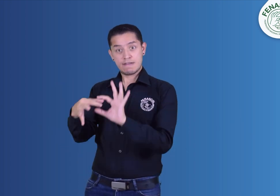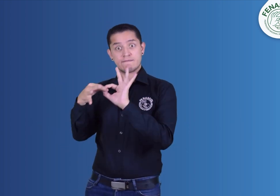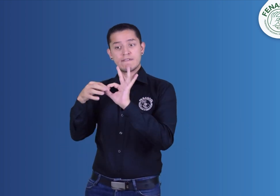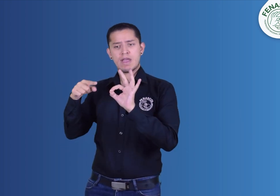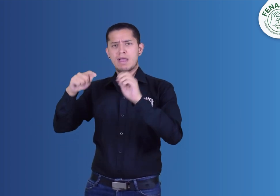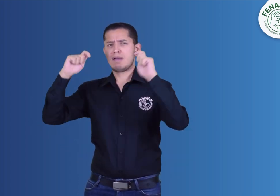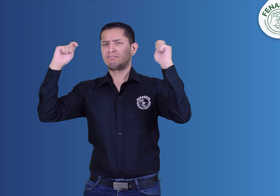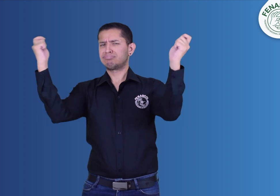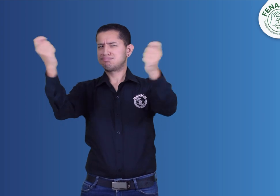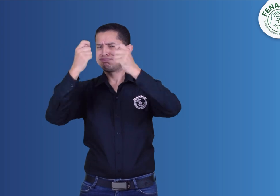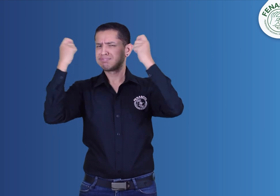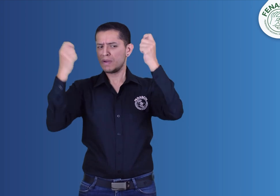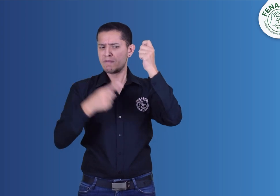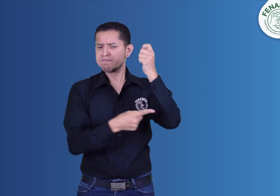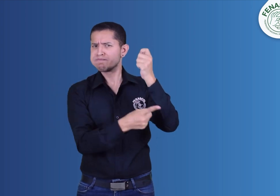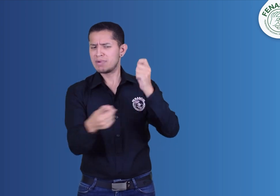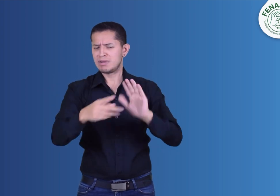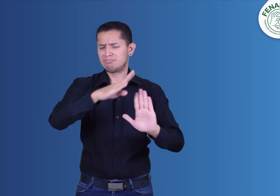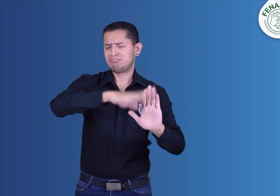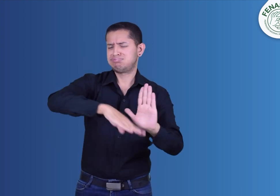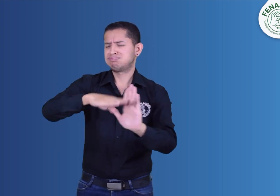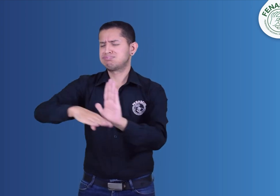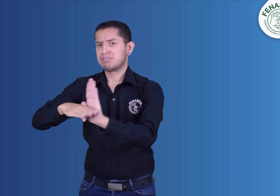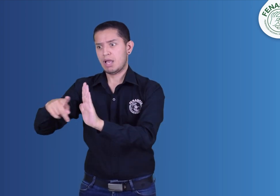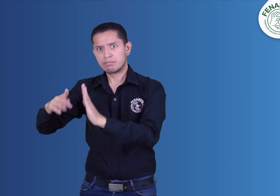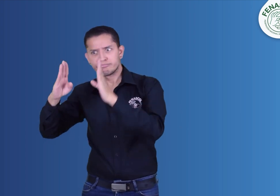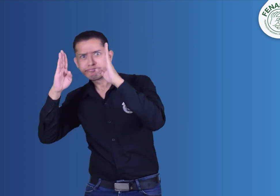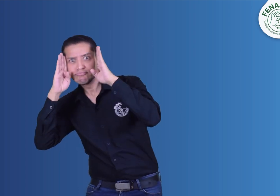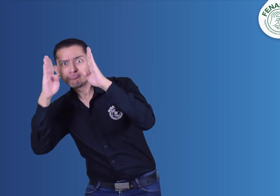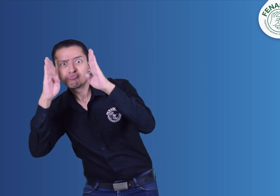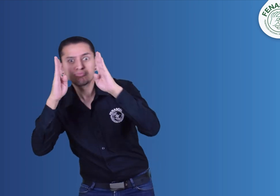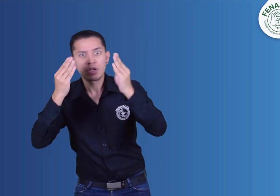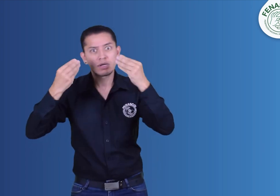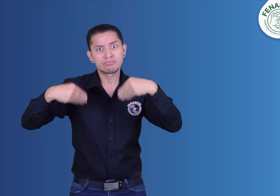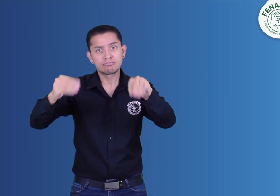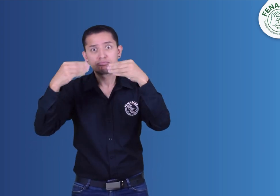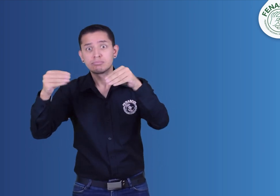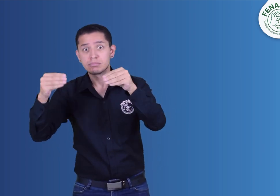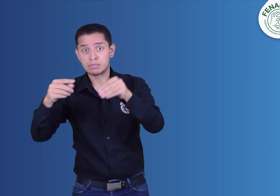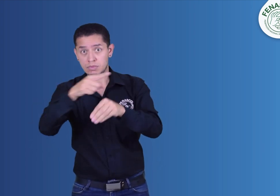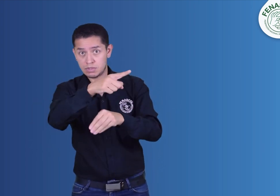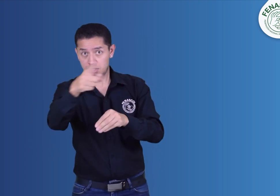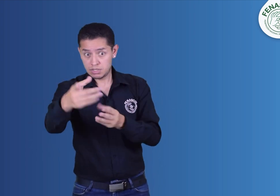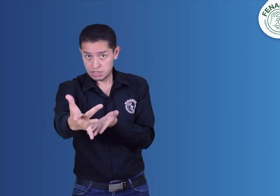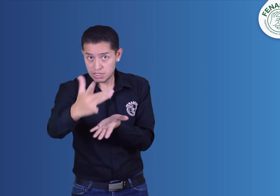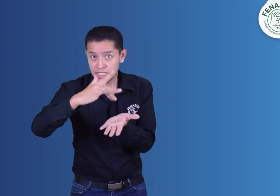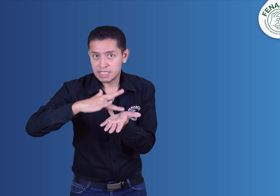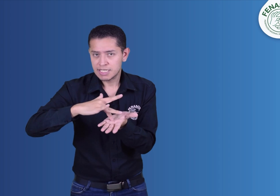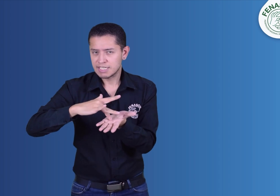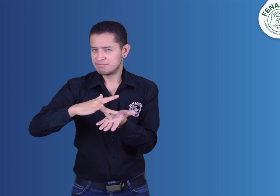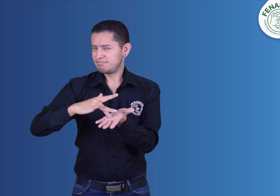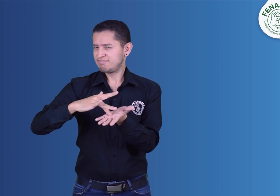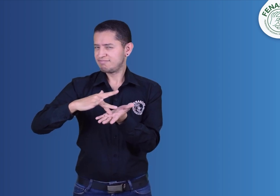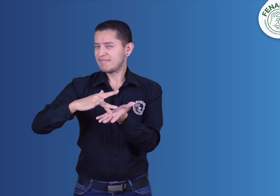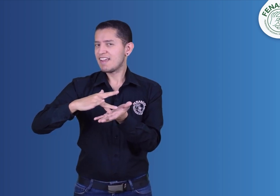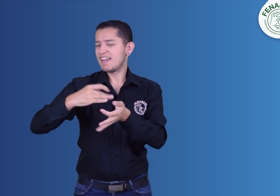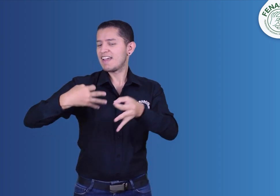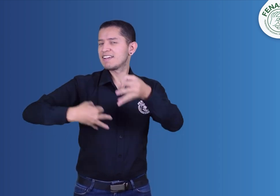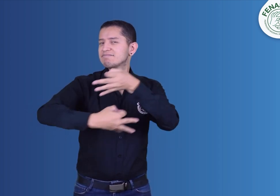La atención no será presencial. Lo haremos por medio virtual en donde tenemos dispuesto el WhatsApp